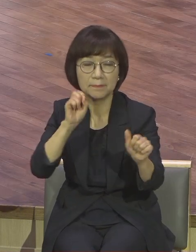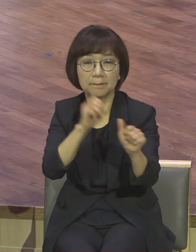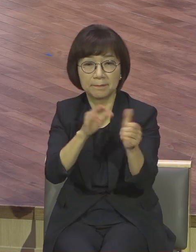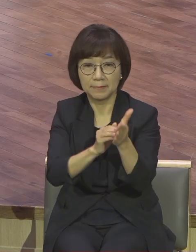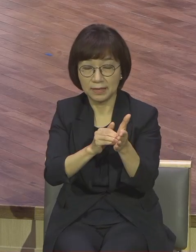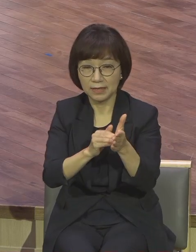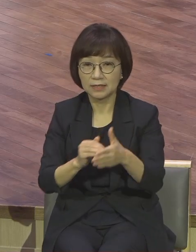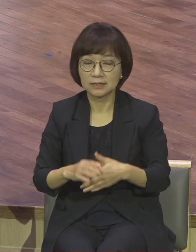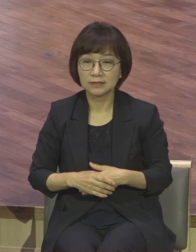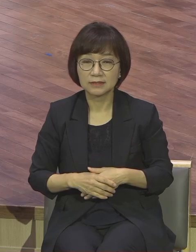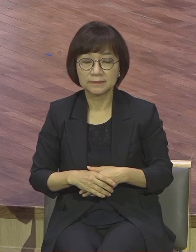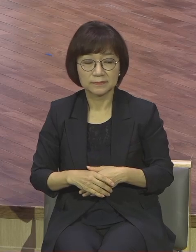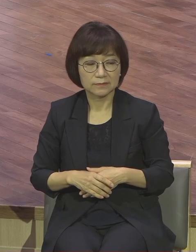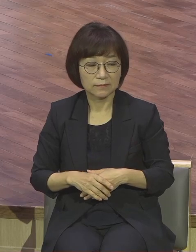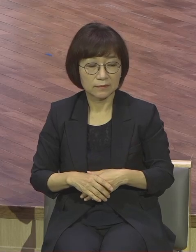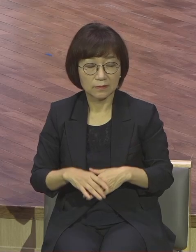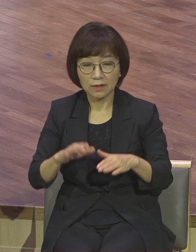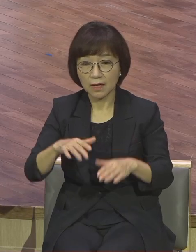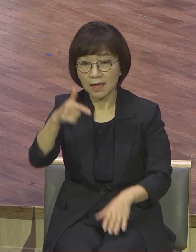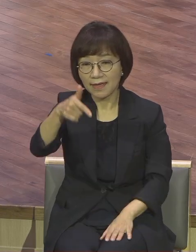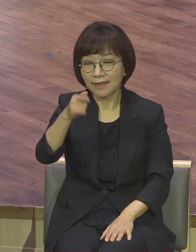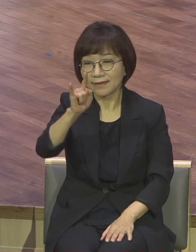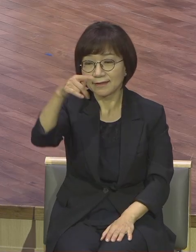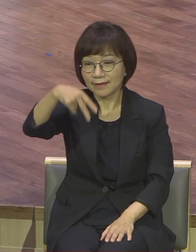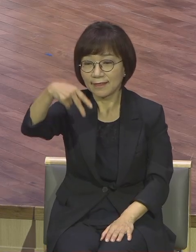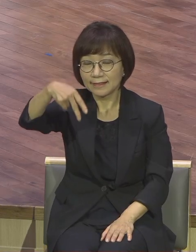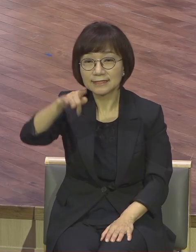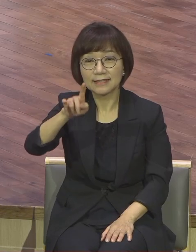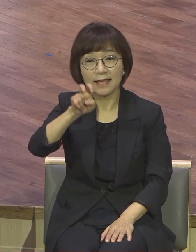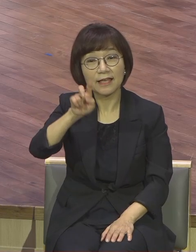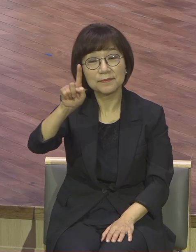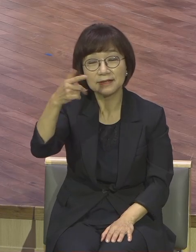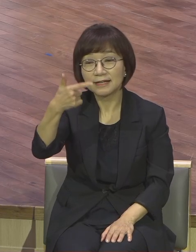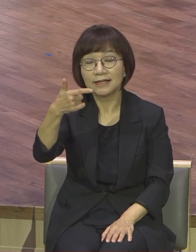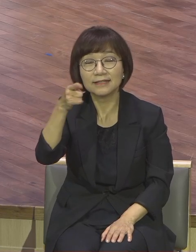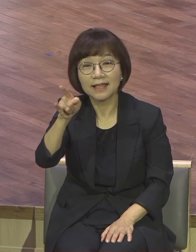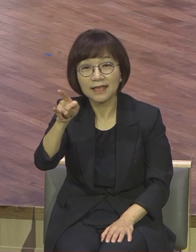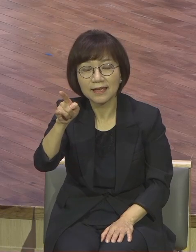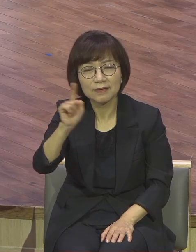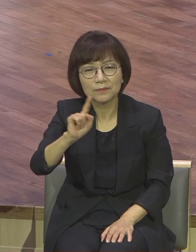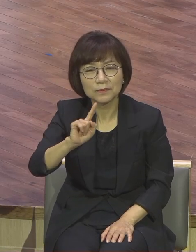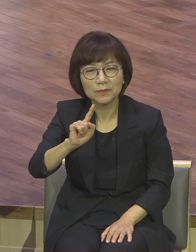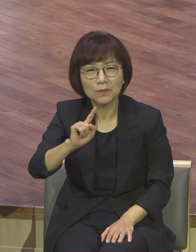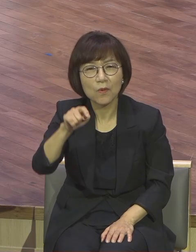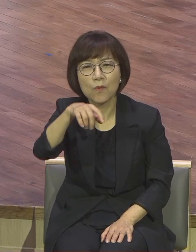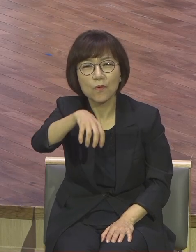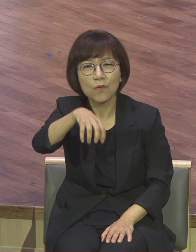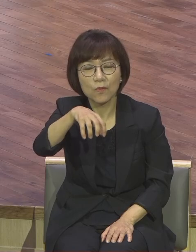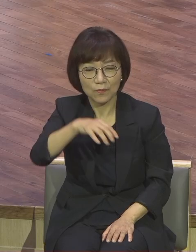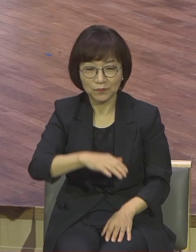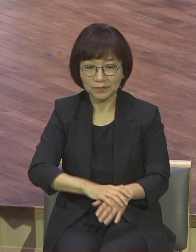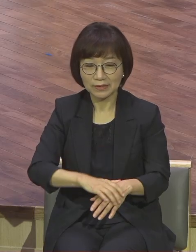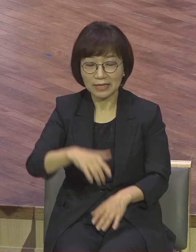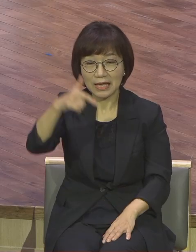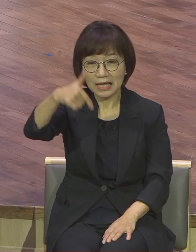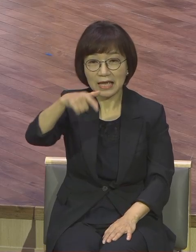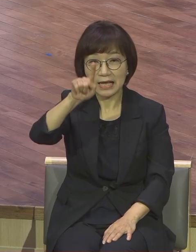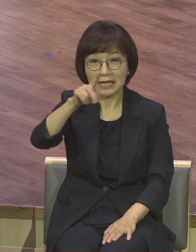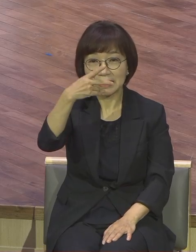본문의 계시만에는 감남산 안에 있는 깊은